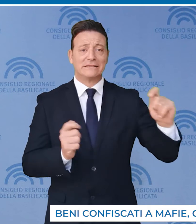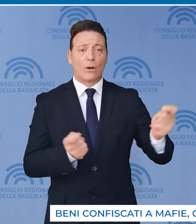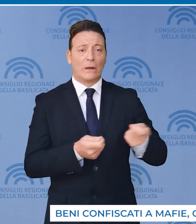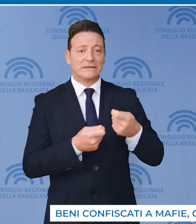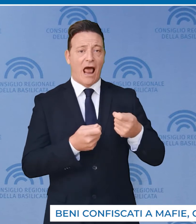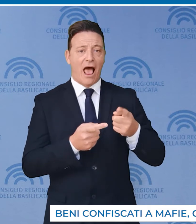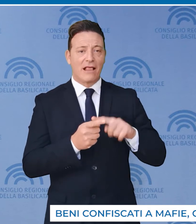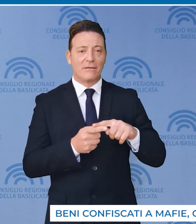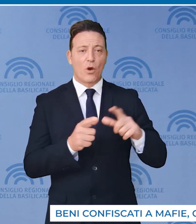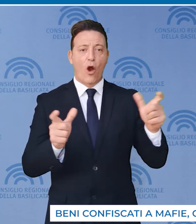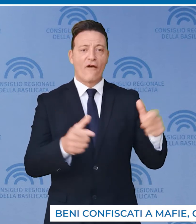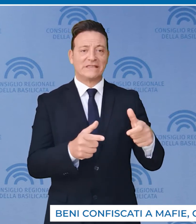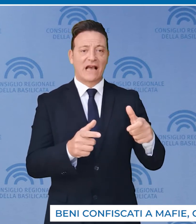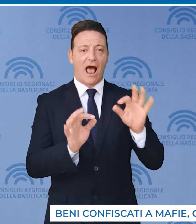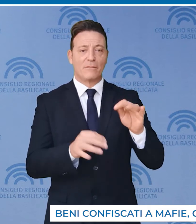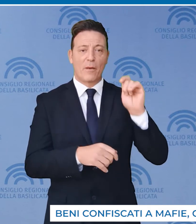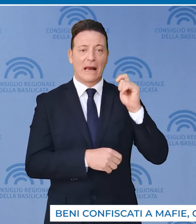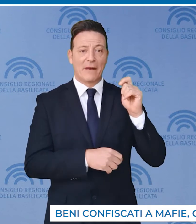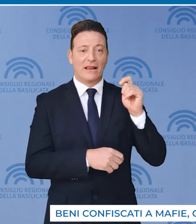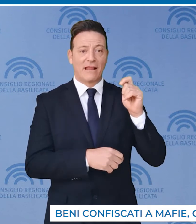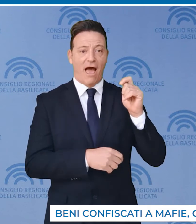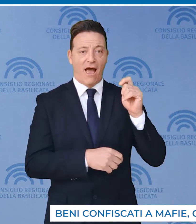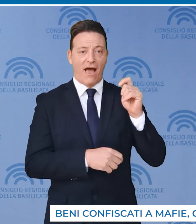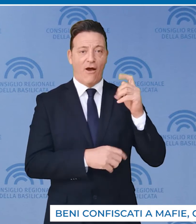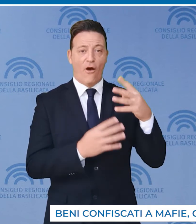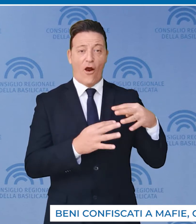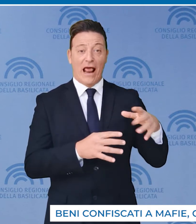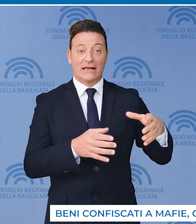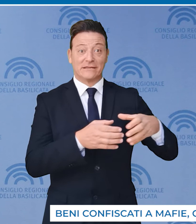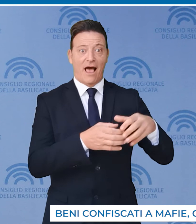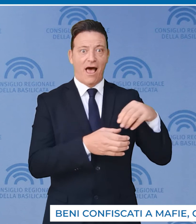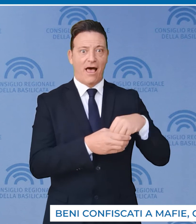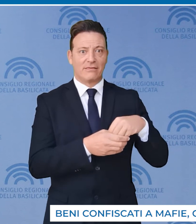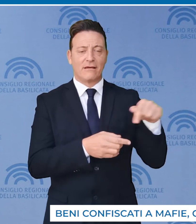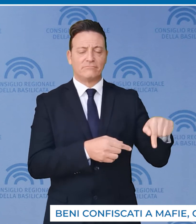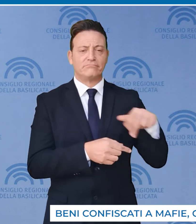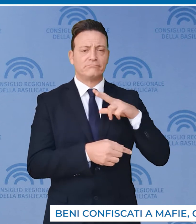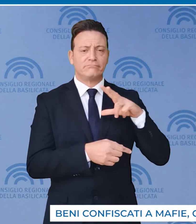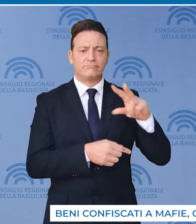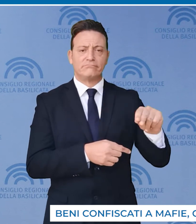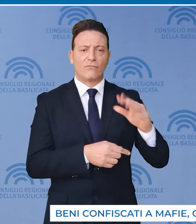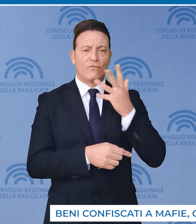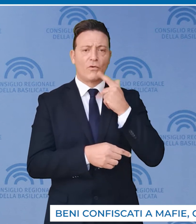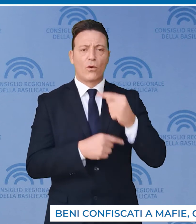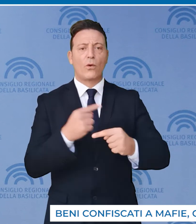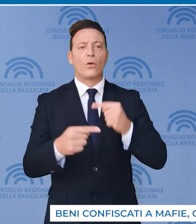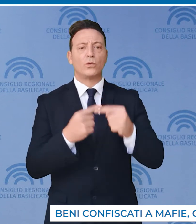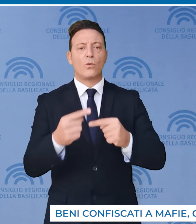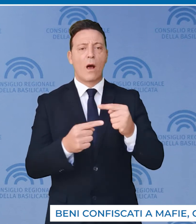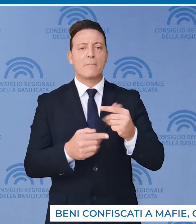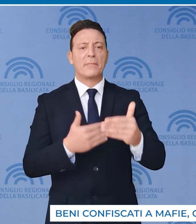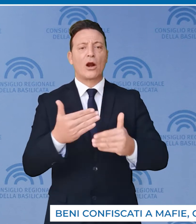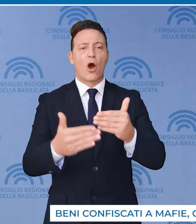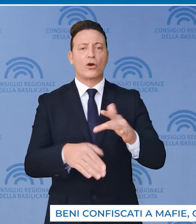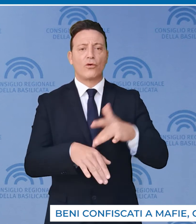sequestrati e confiscati alla criminalità organizzata, ha chiesto di continuare